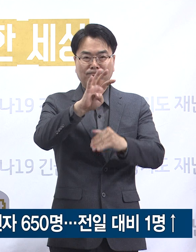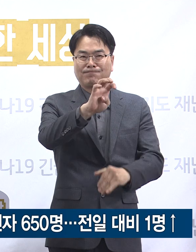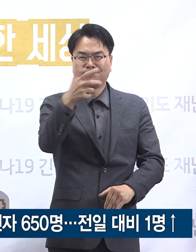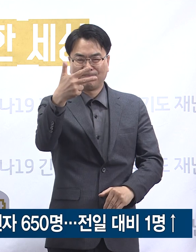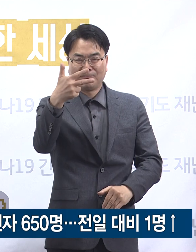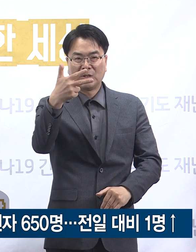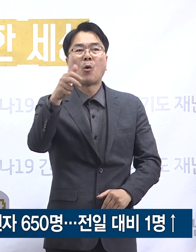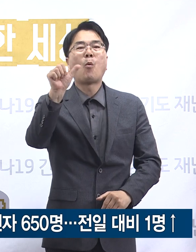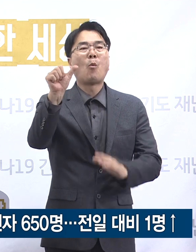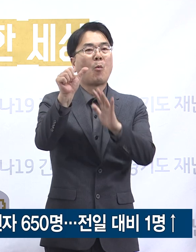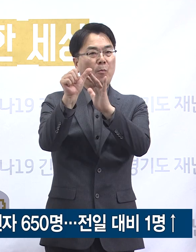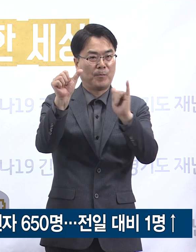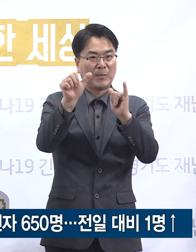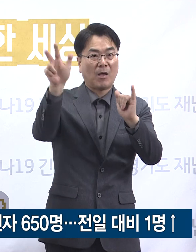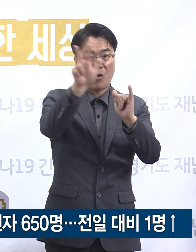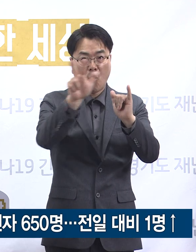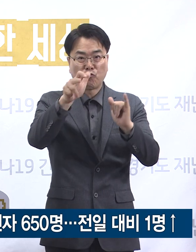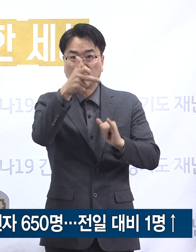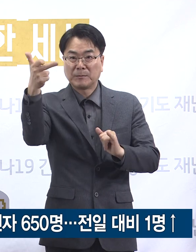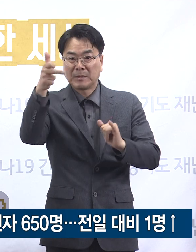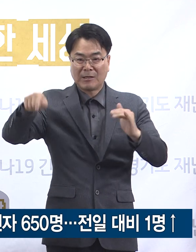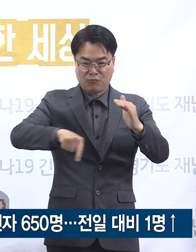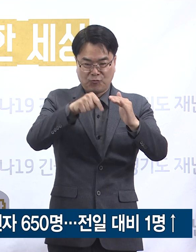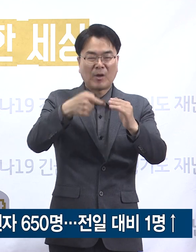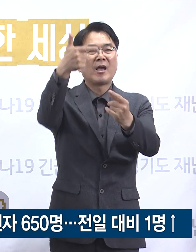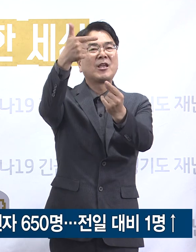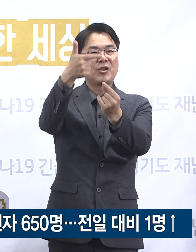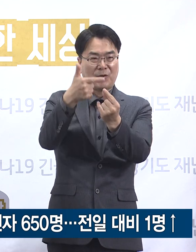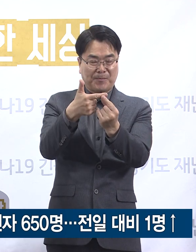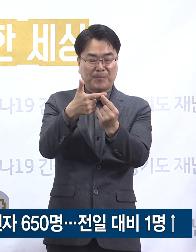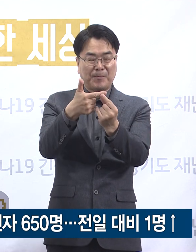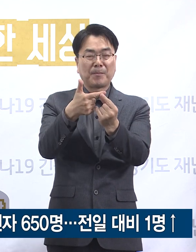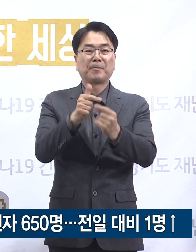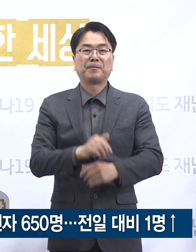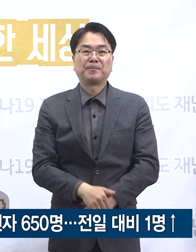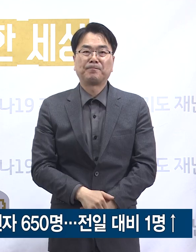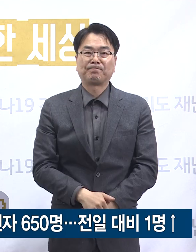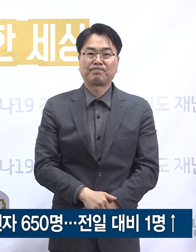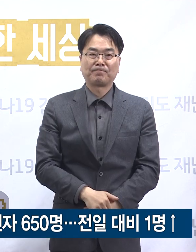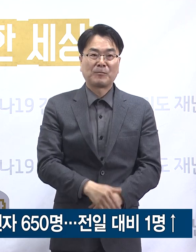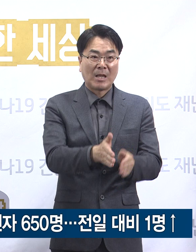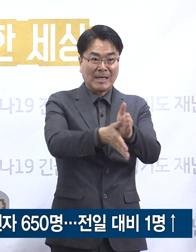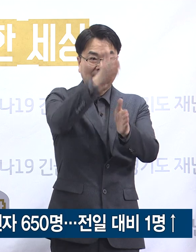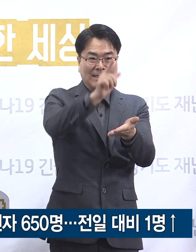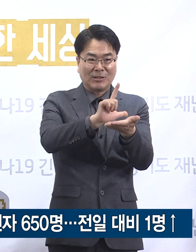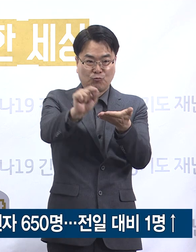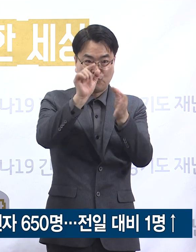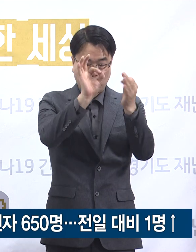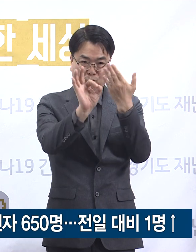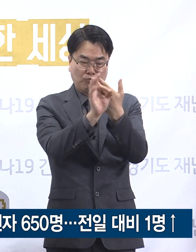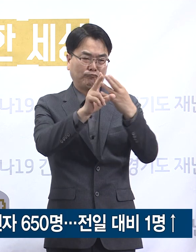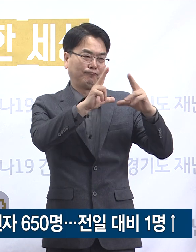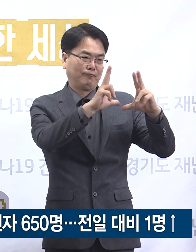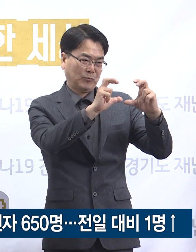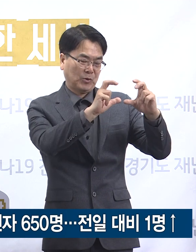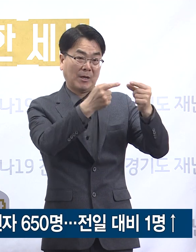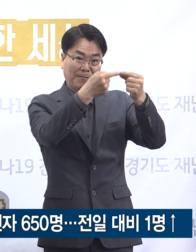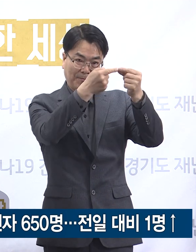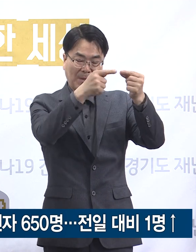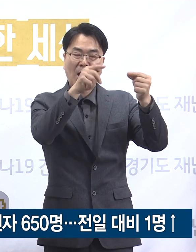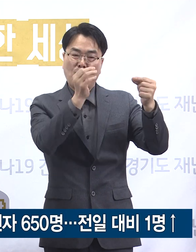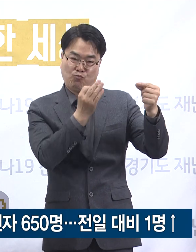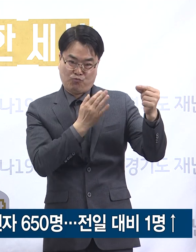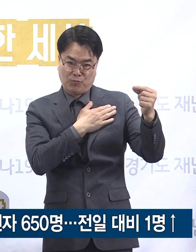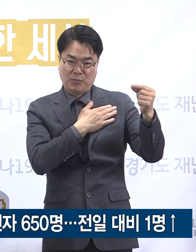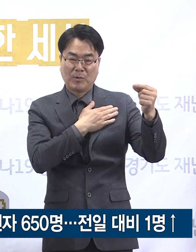.5명으로 전국 17개 시도 중 여섯 번째입니다. 시군별로 보면 성남시 124명 부천시